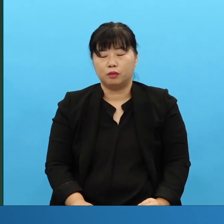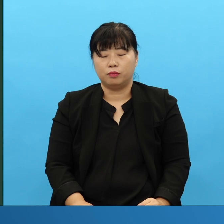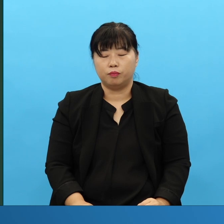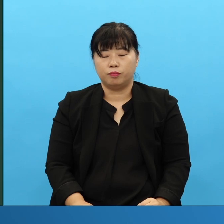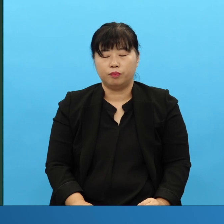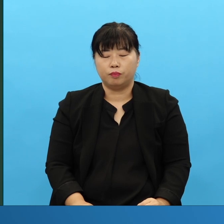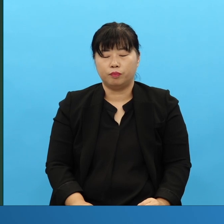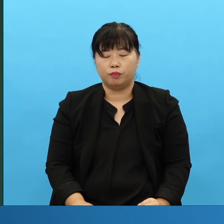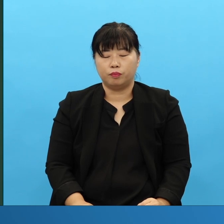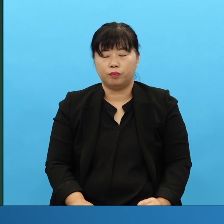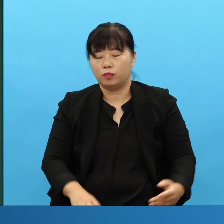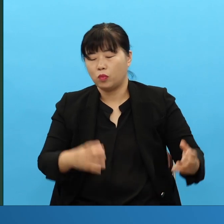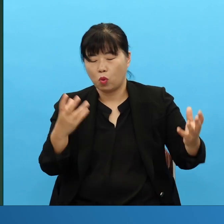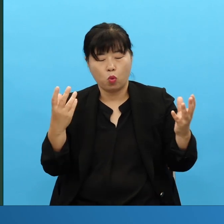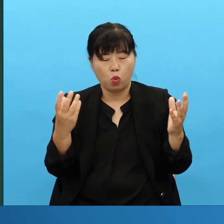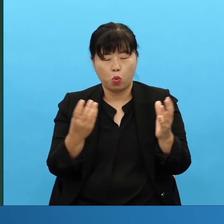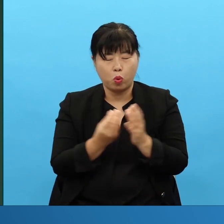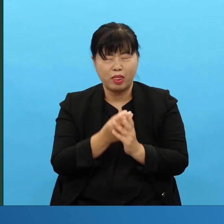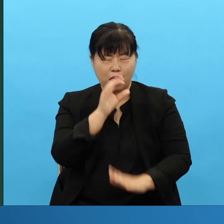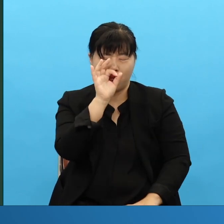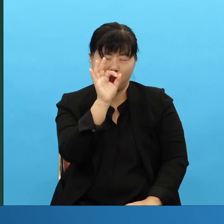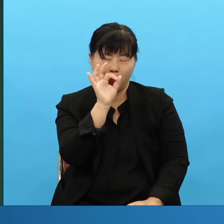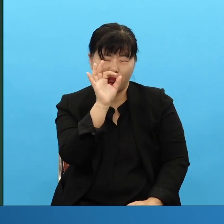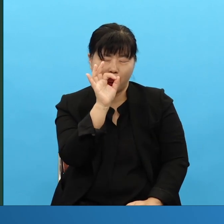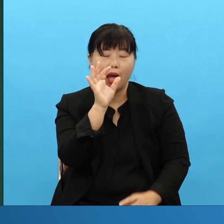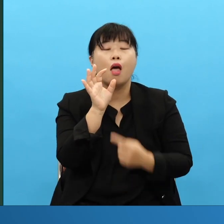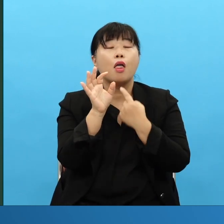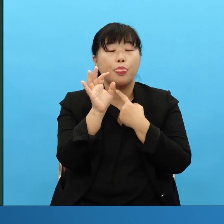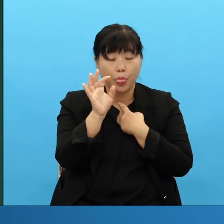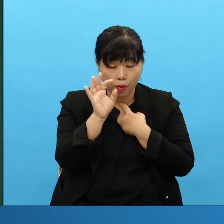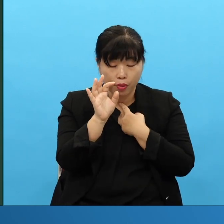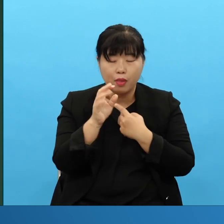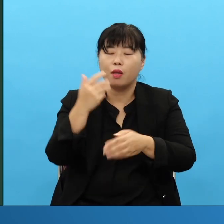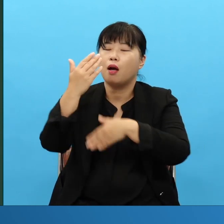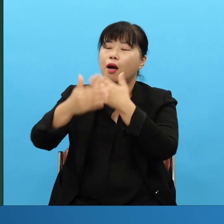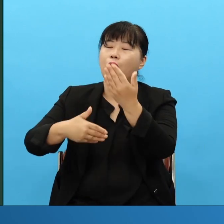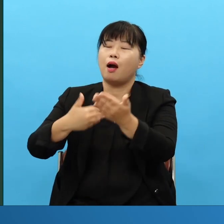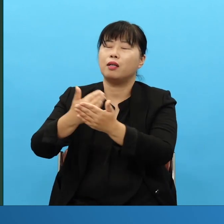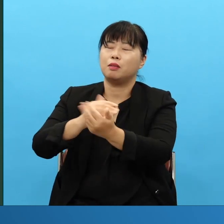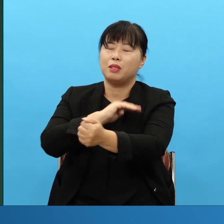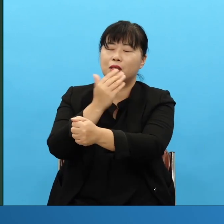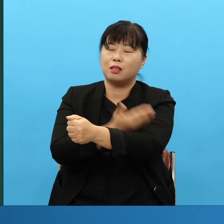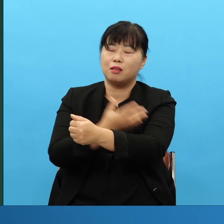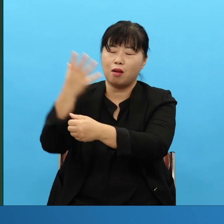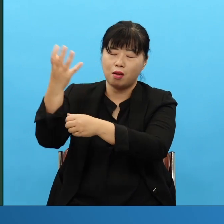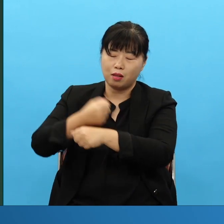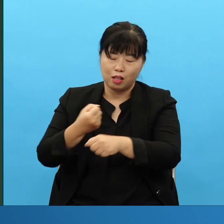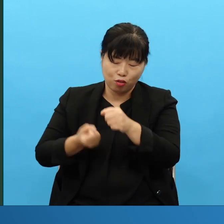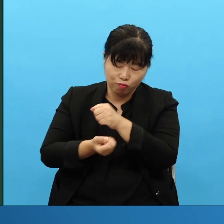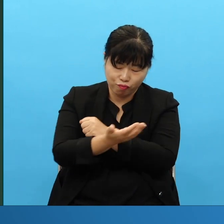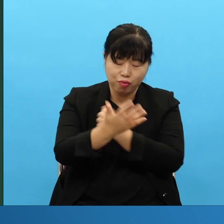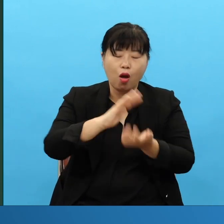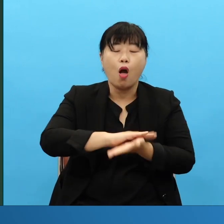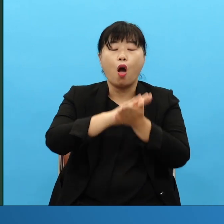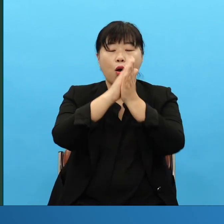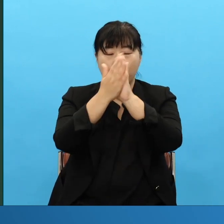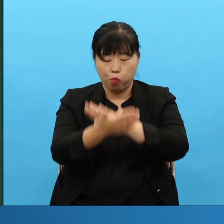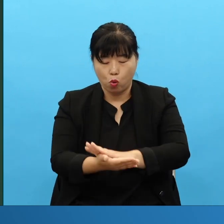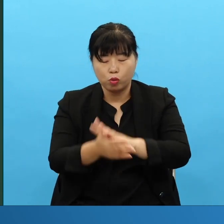완전히 불가능했지만 가능한 하나님의 능력으로 보금하신 하나님이 그들을 지켜주옵소서